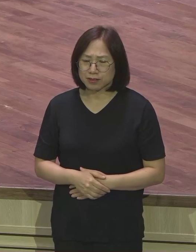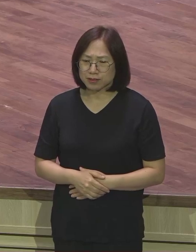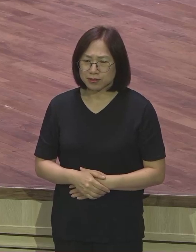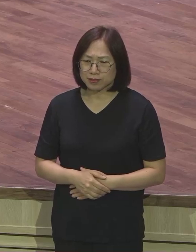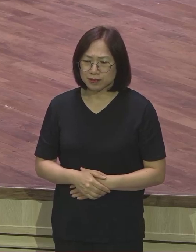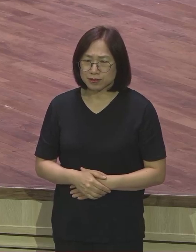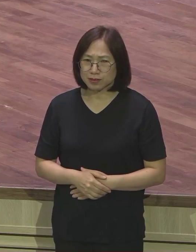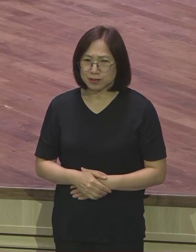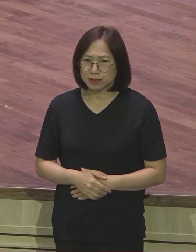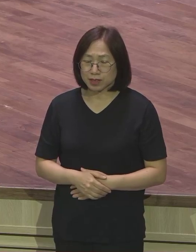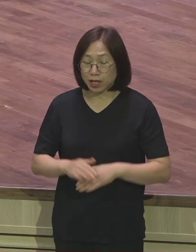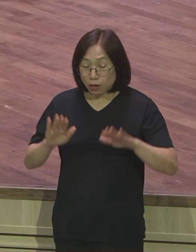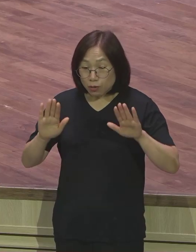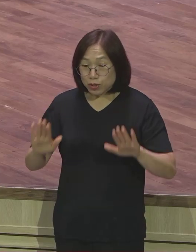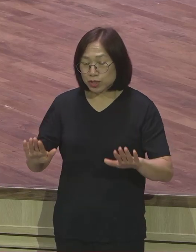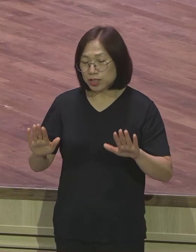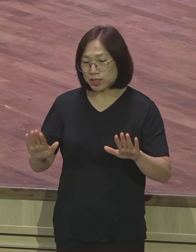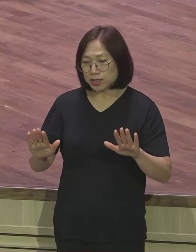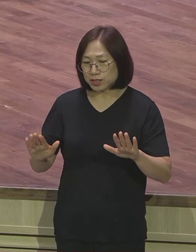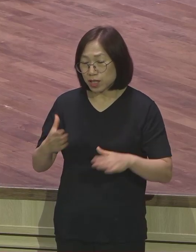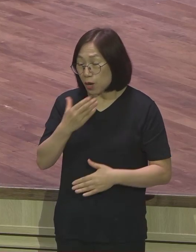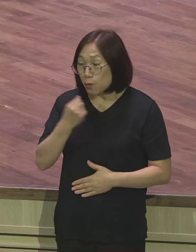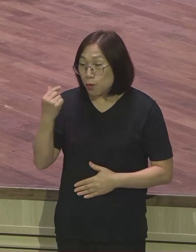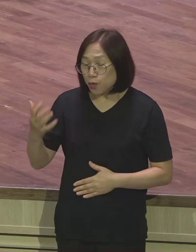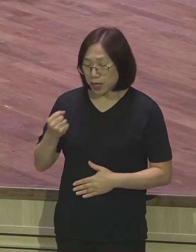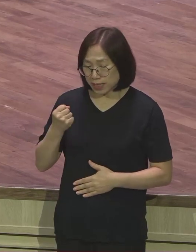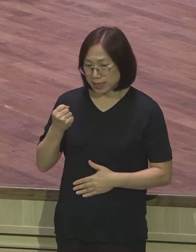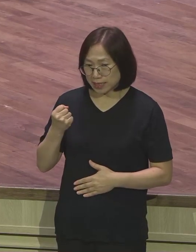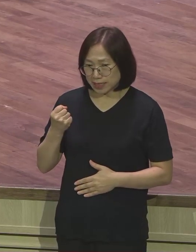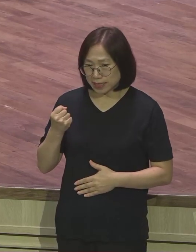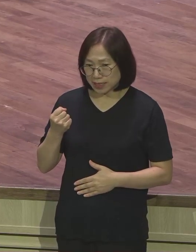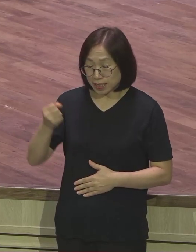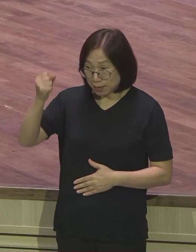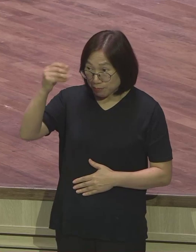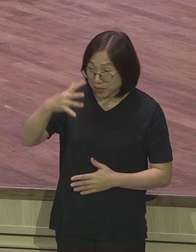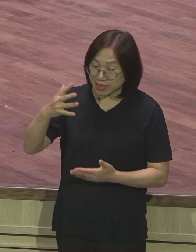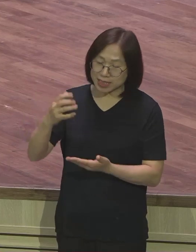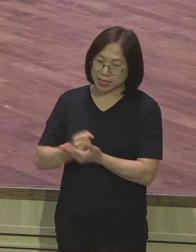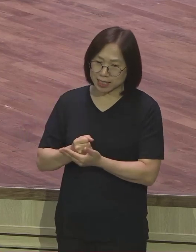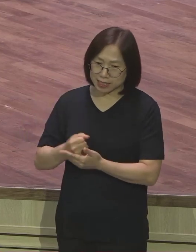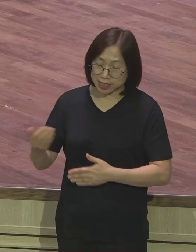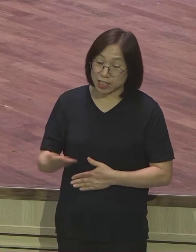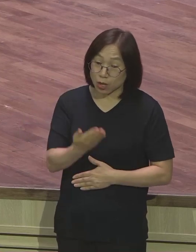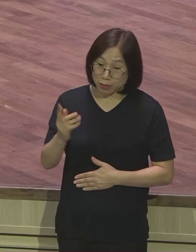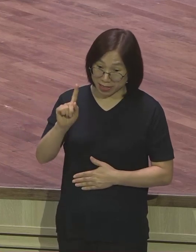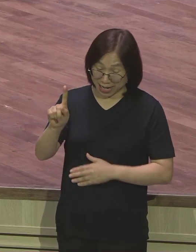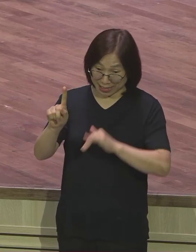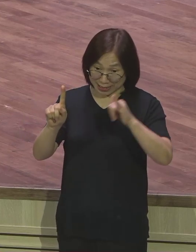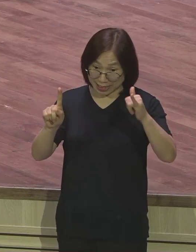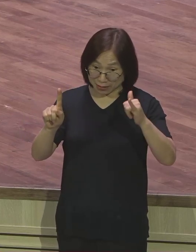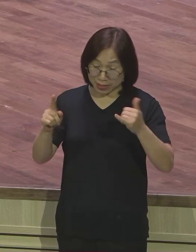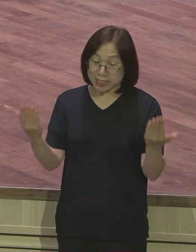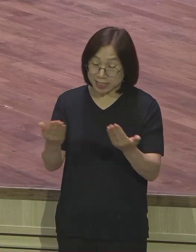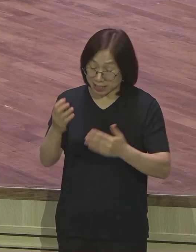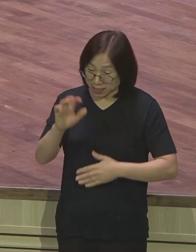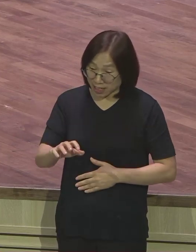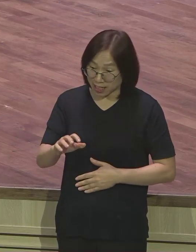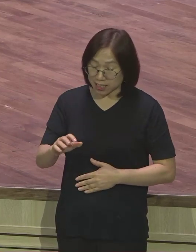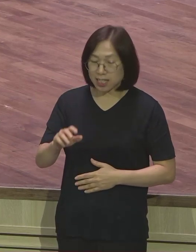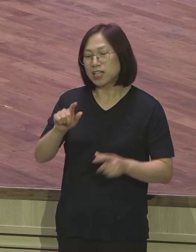오늘 이 밤에 복음 가진 빛을 가진 여러분 한 분이 그 직장에 그 현장에